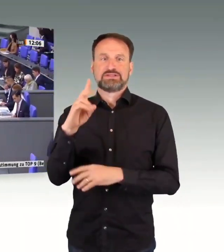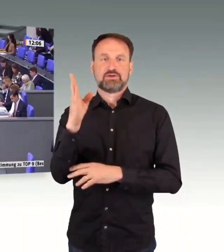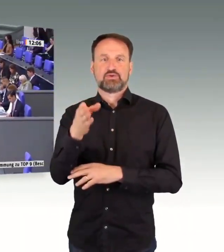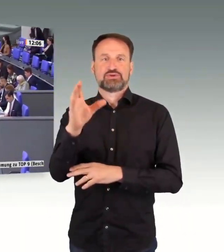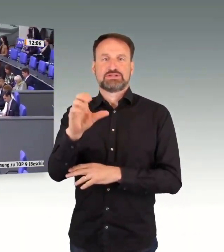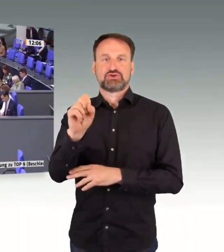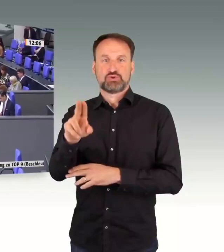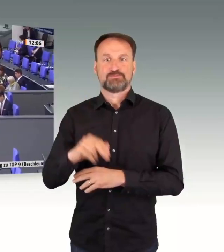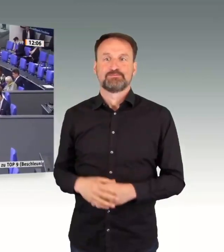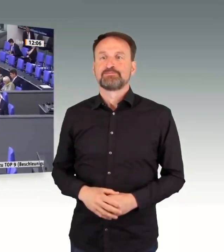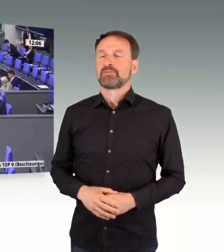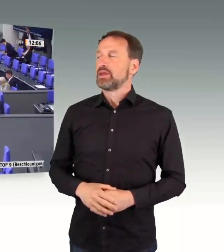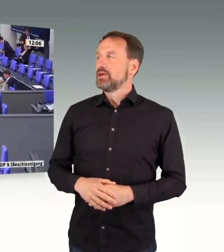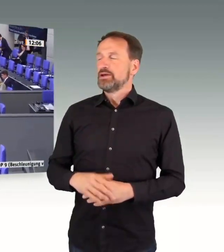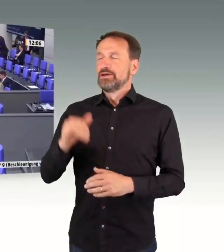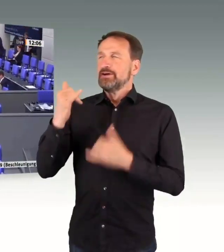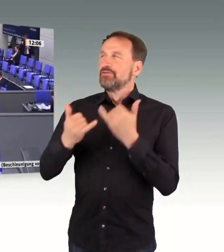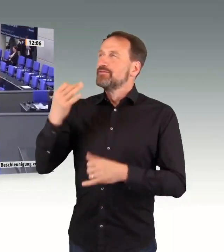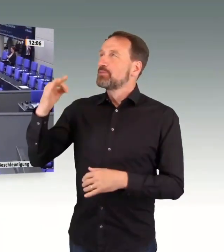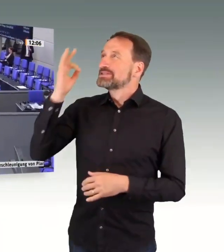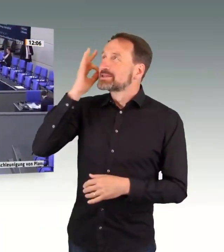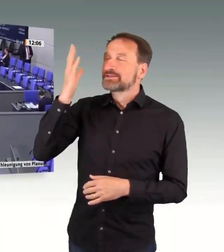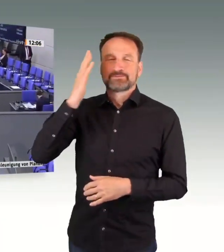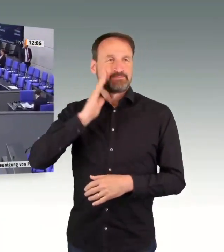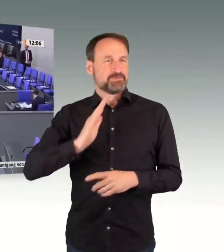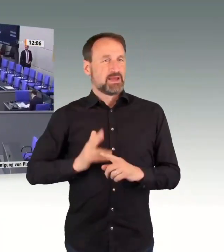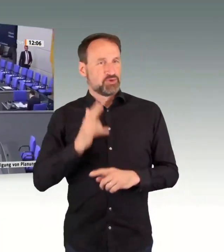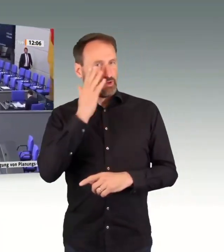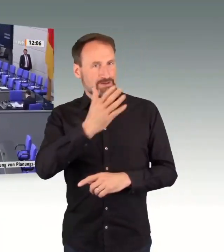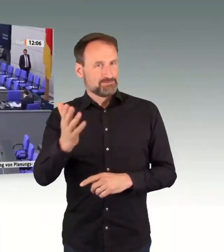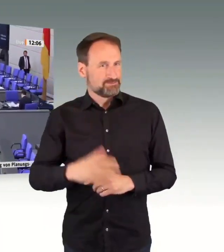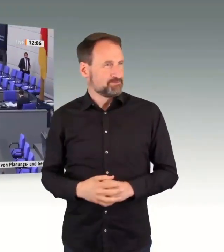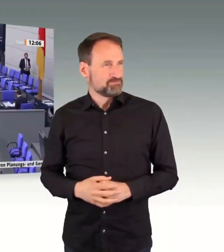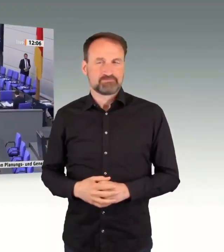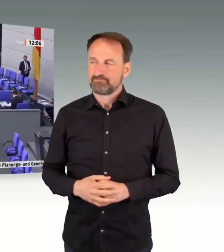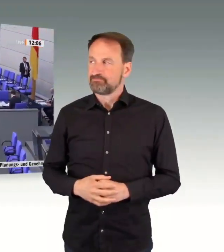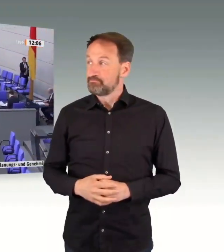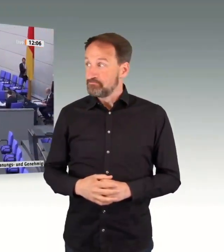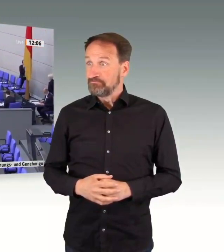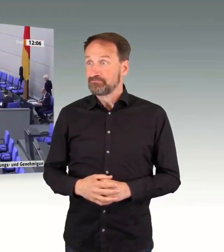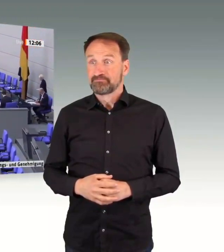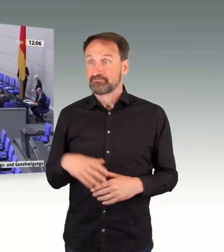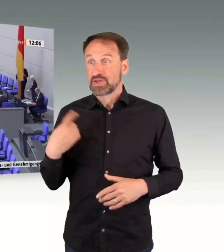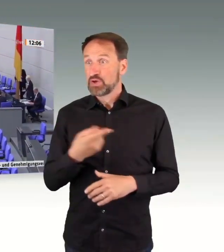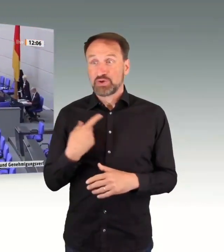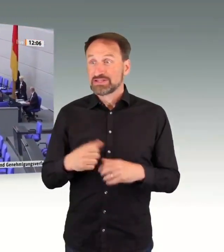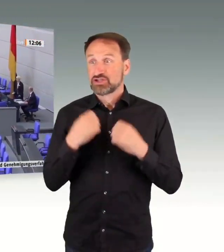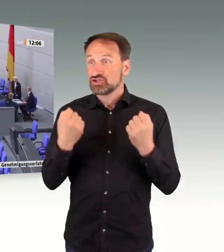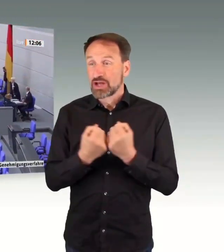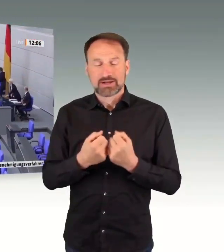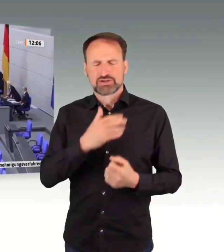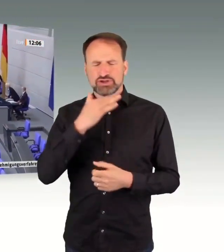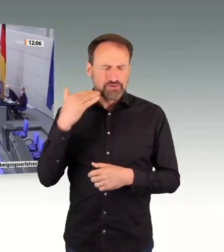Frau Präsidentin! Meine Damen und Herren! Unser Staat ist zu bürokratisch, zu langsam,